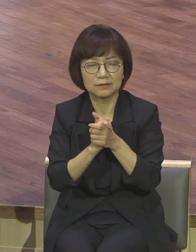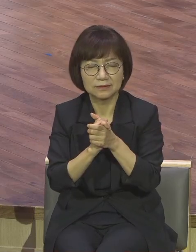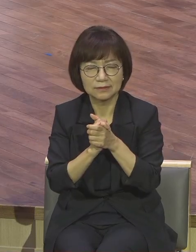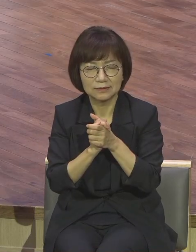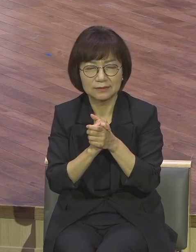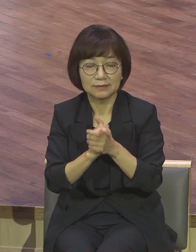아멘 아멘 아멘